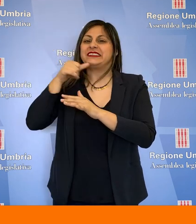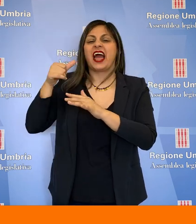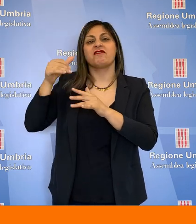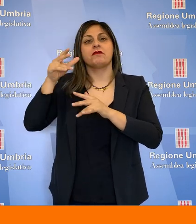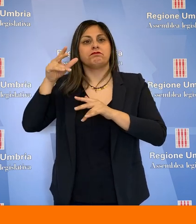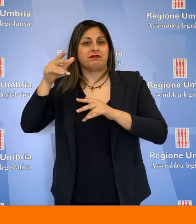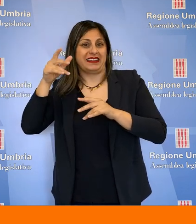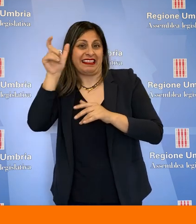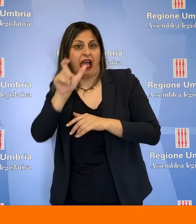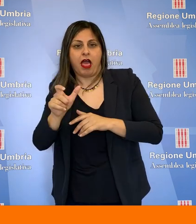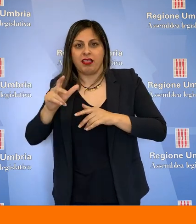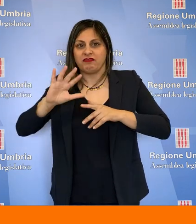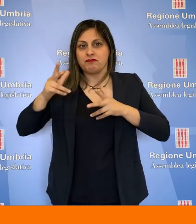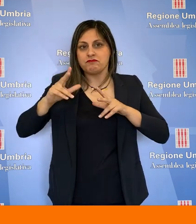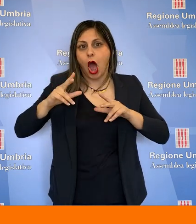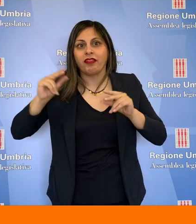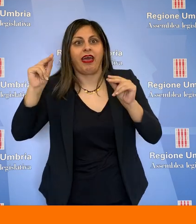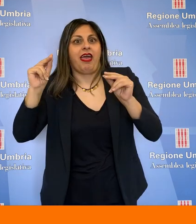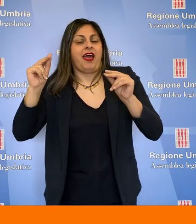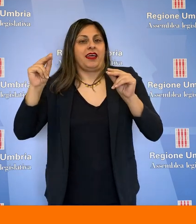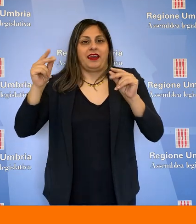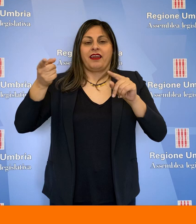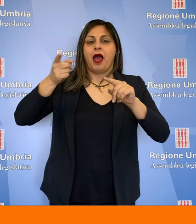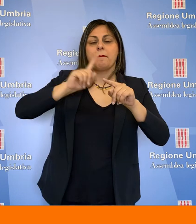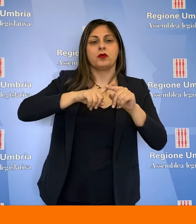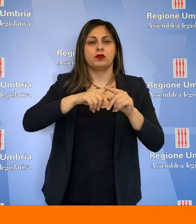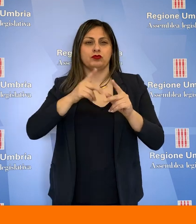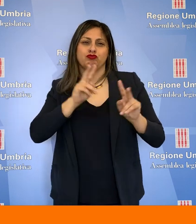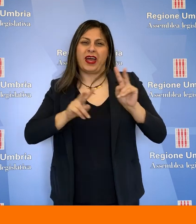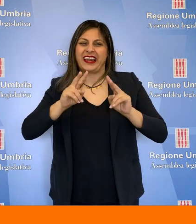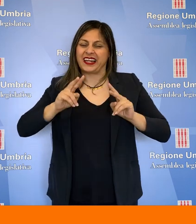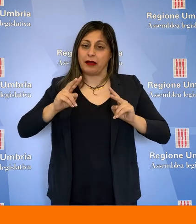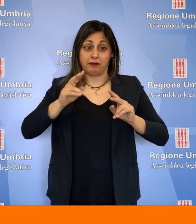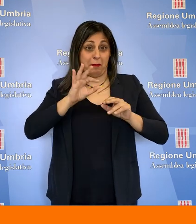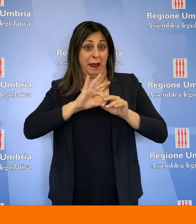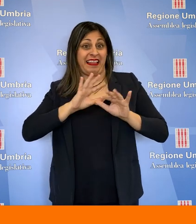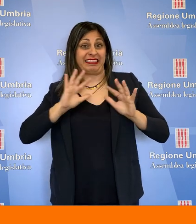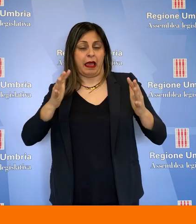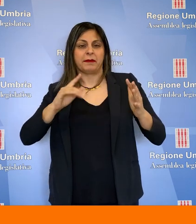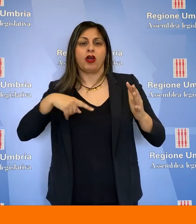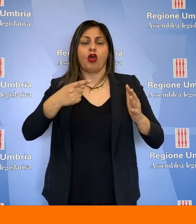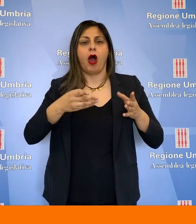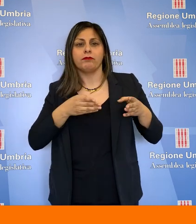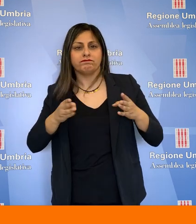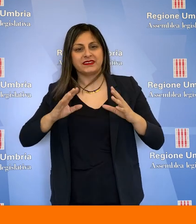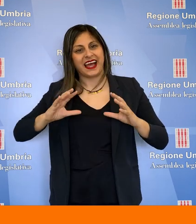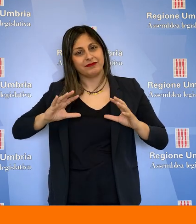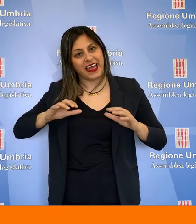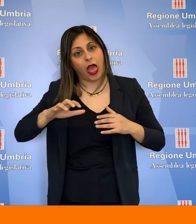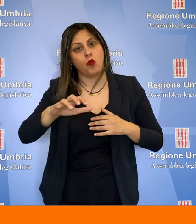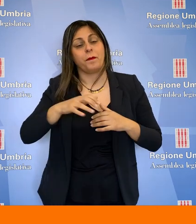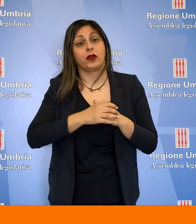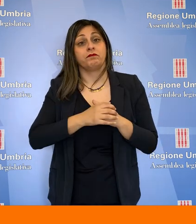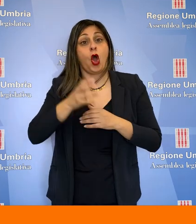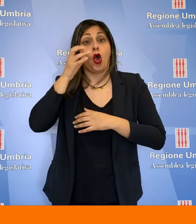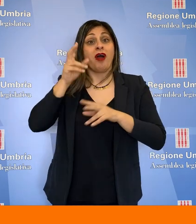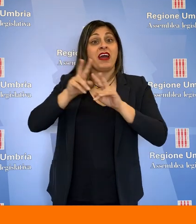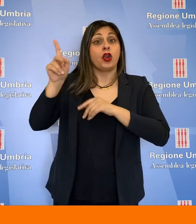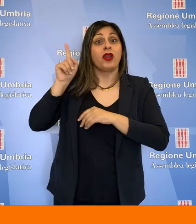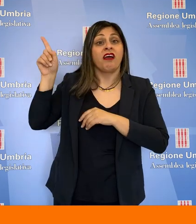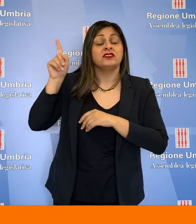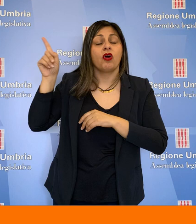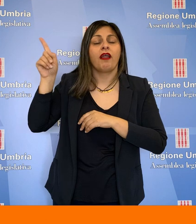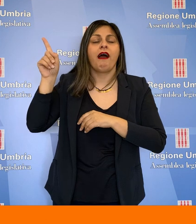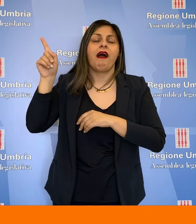per modernizzare il Paese e cercare appunto la strada della ripresa dopo la pandemia. Il